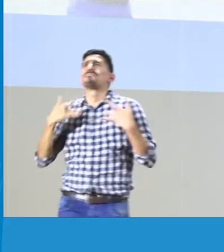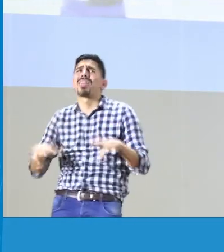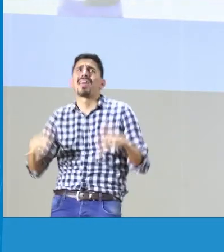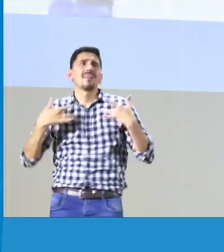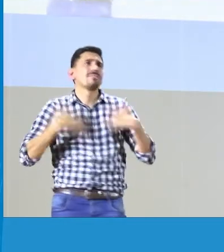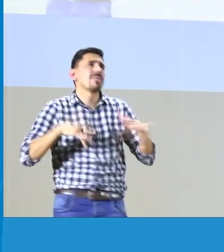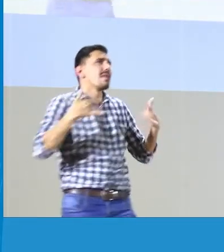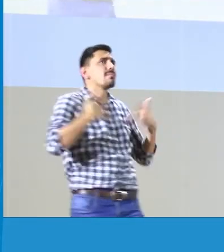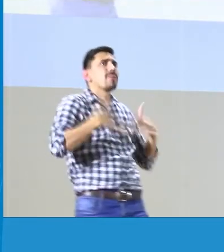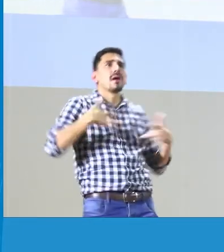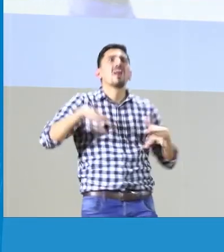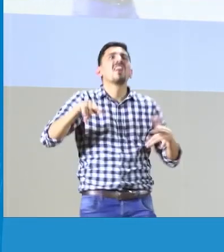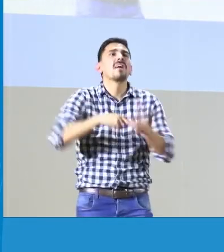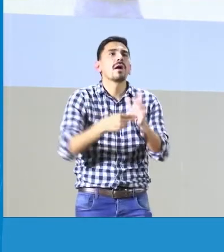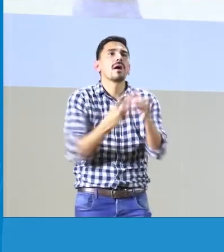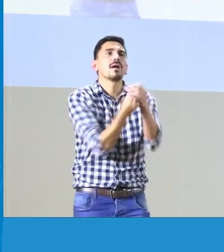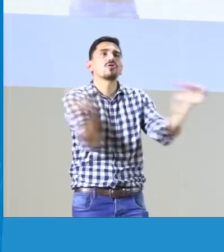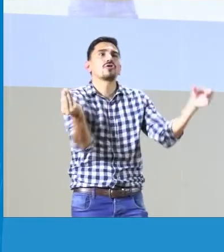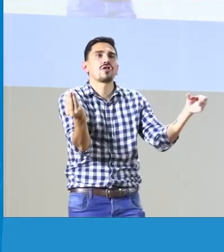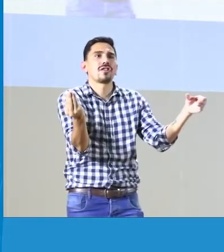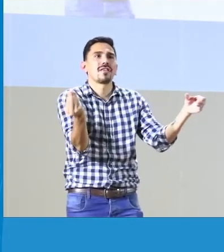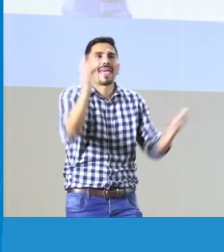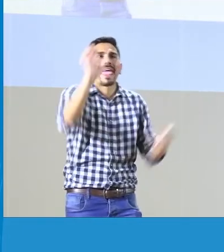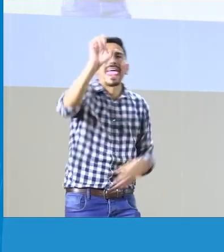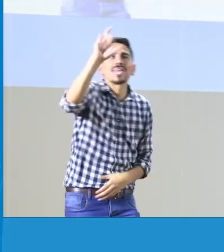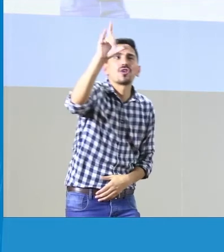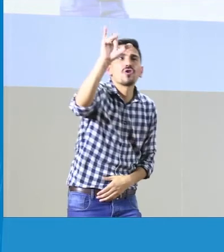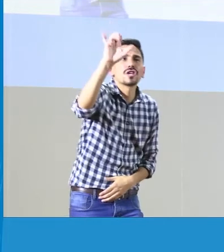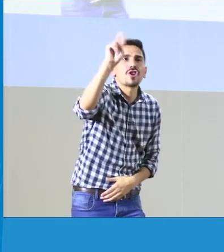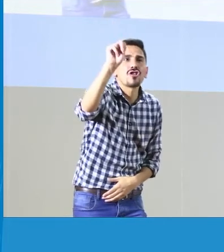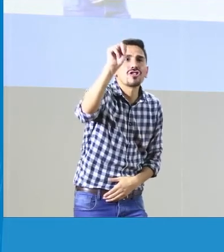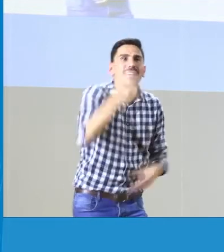No es un lugar donde se va a sentir mal porque ahí hay exclusión.